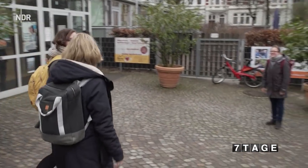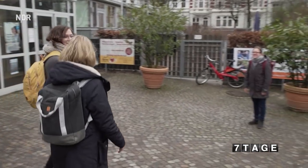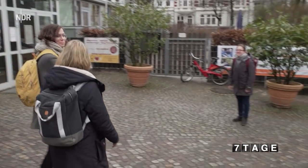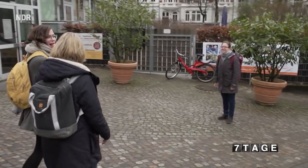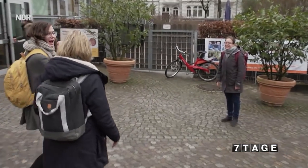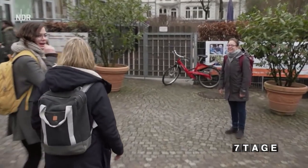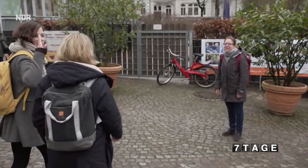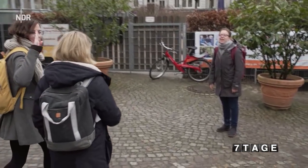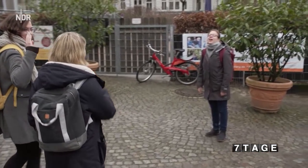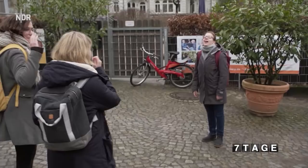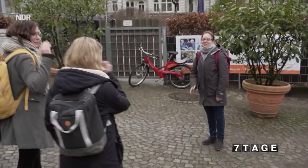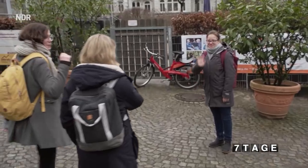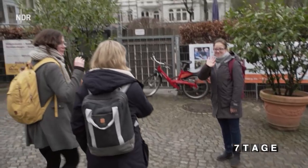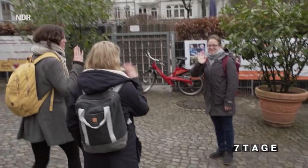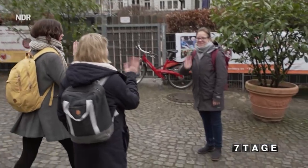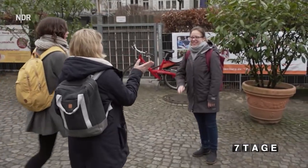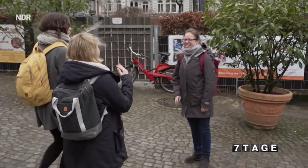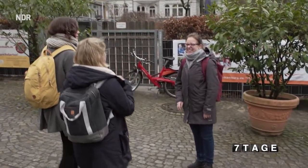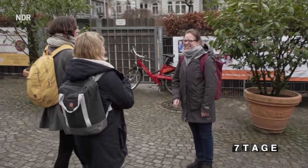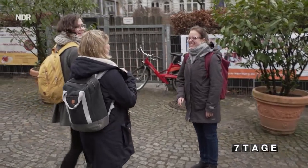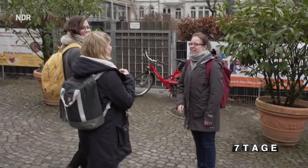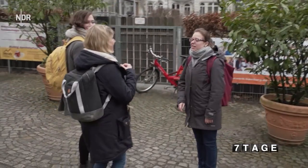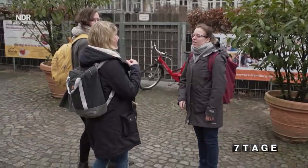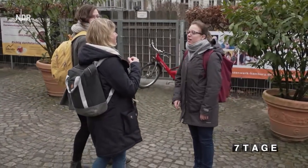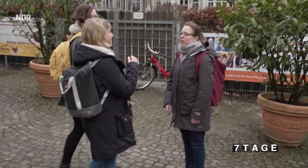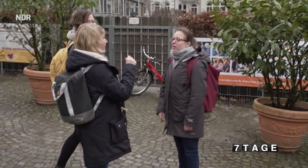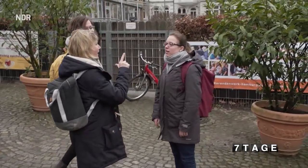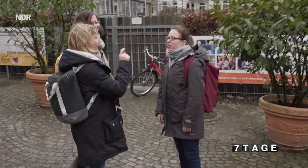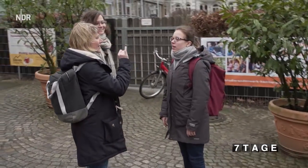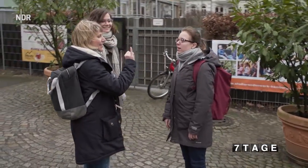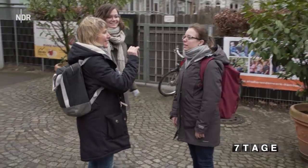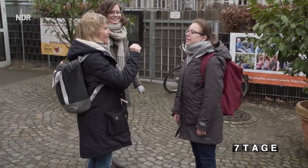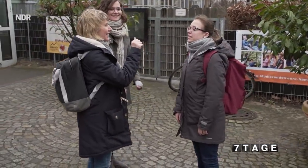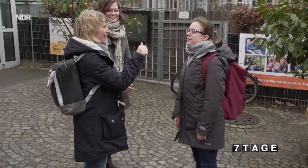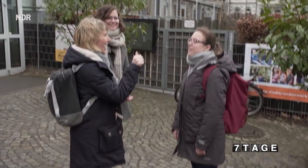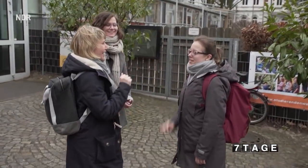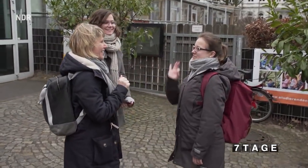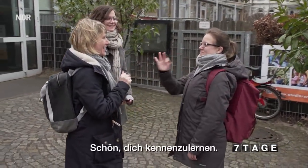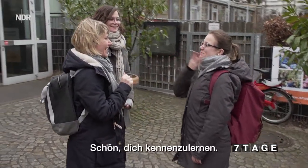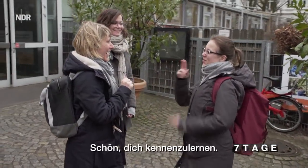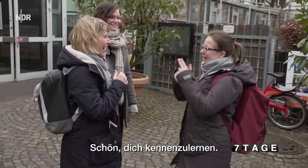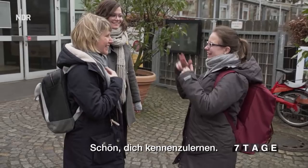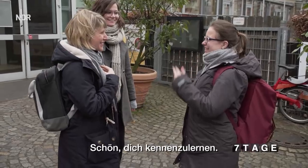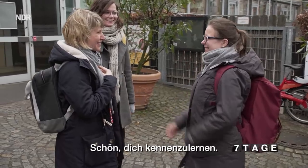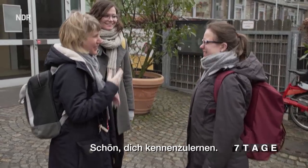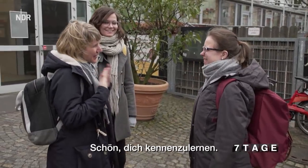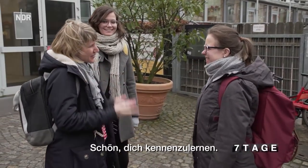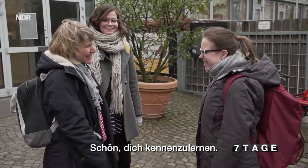Hallo, ich bin Lars. Hallo, freundlich.